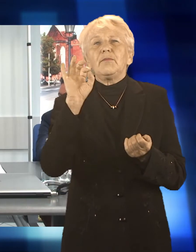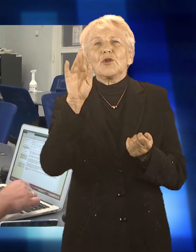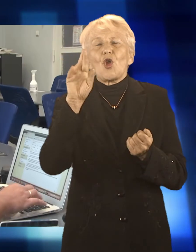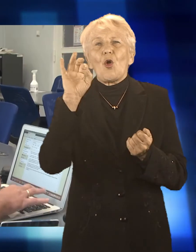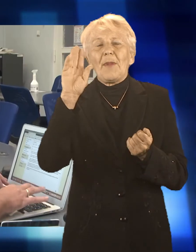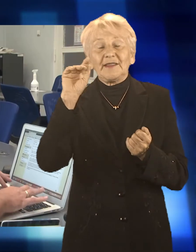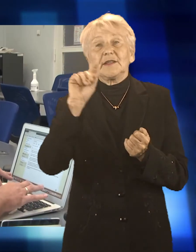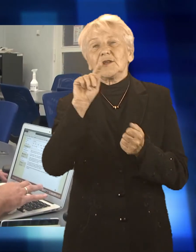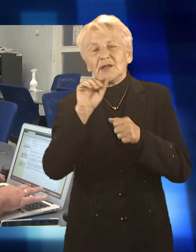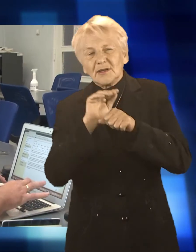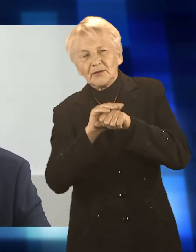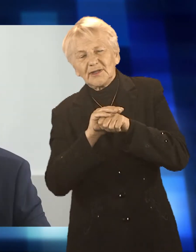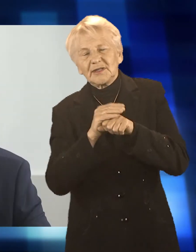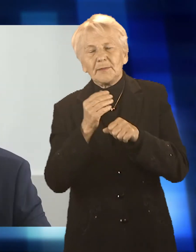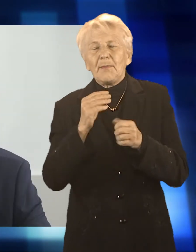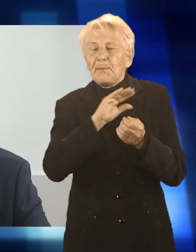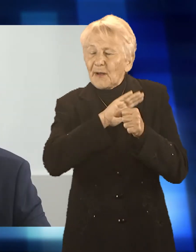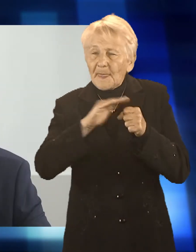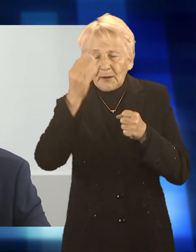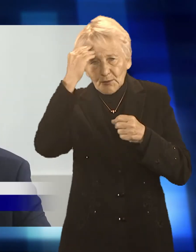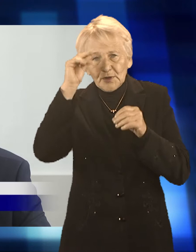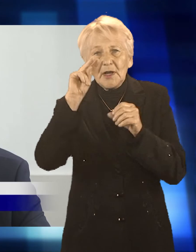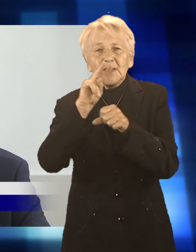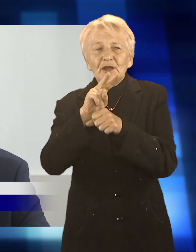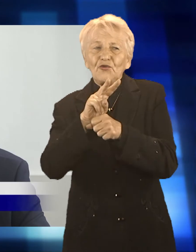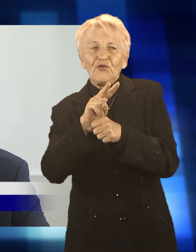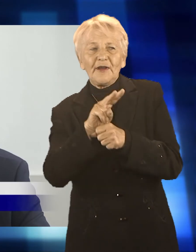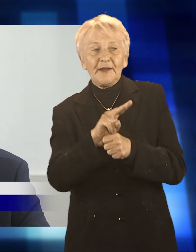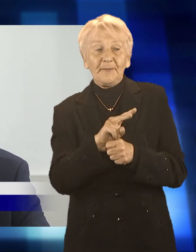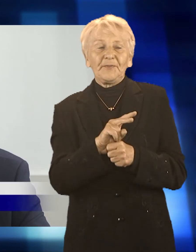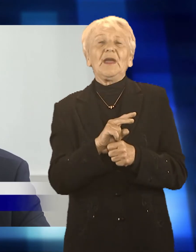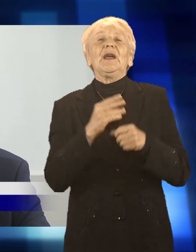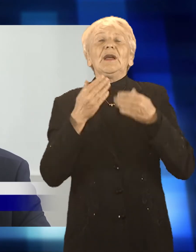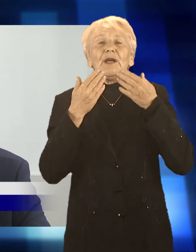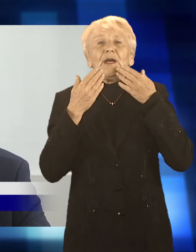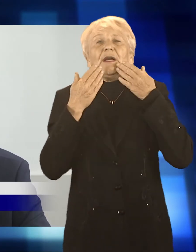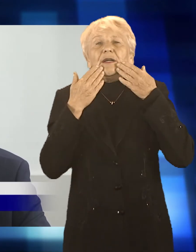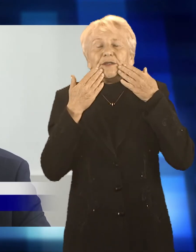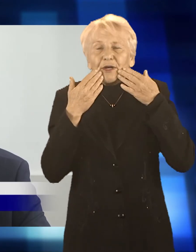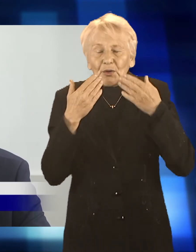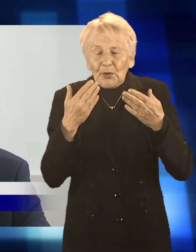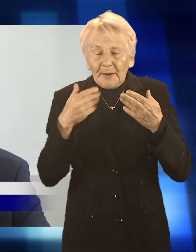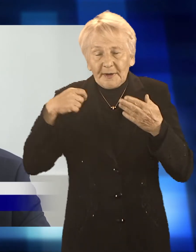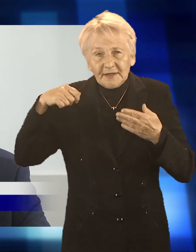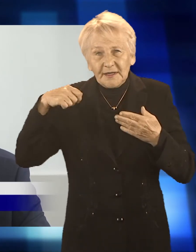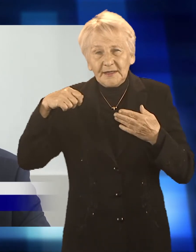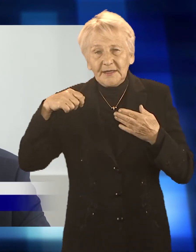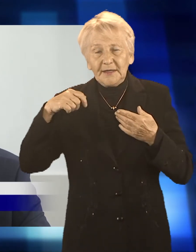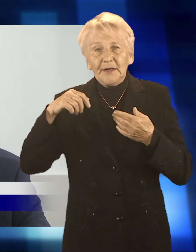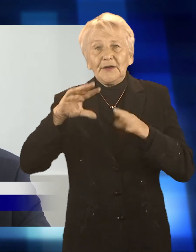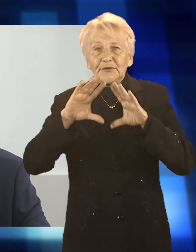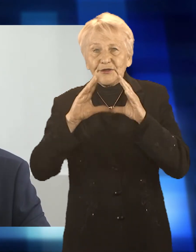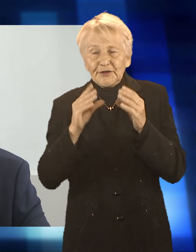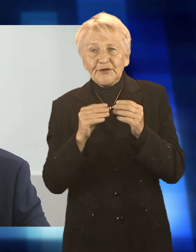najpierw zwrócił się właśnie do nich. Serdecznie dziękuję za okazane zaufanie wszystkim